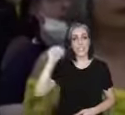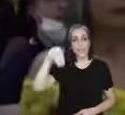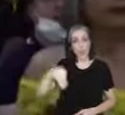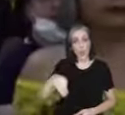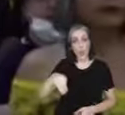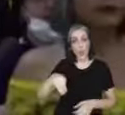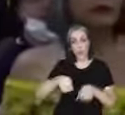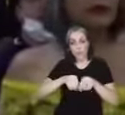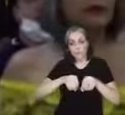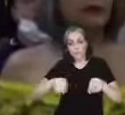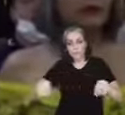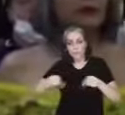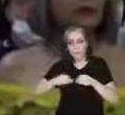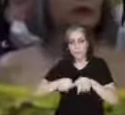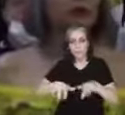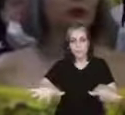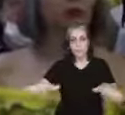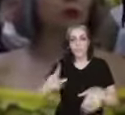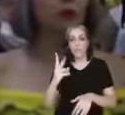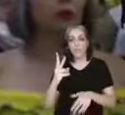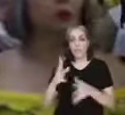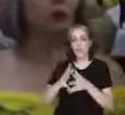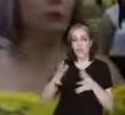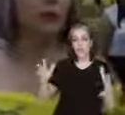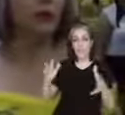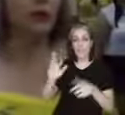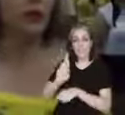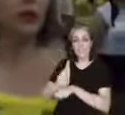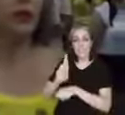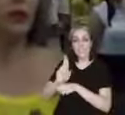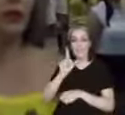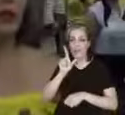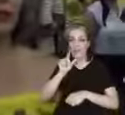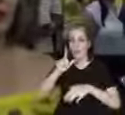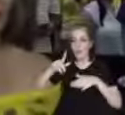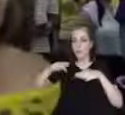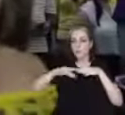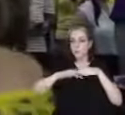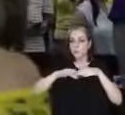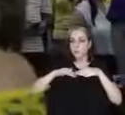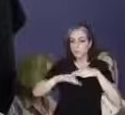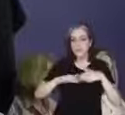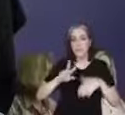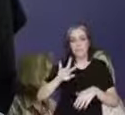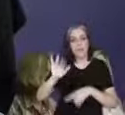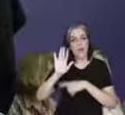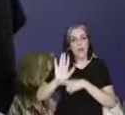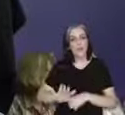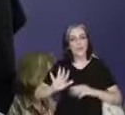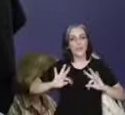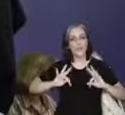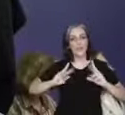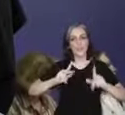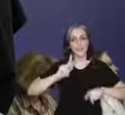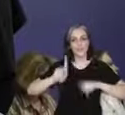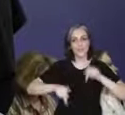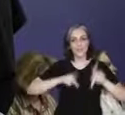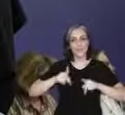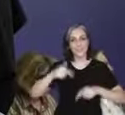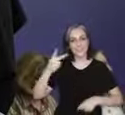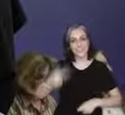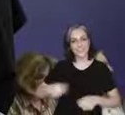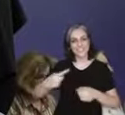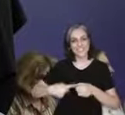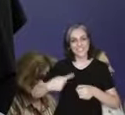de rede, com dois enormes reservatórios, que vai beneficiar toda a população de